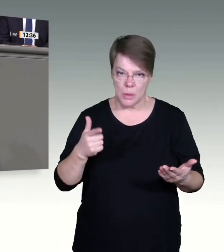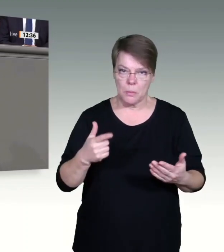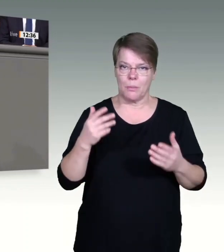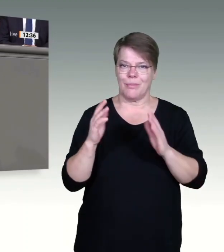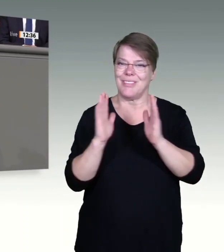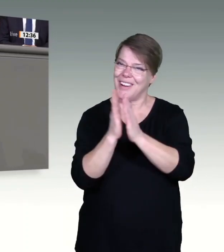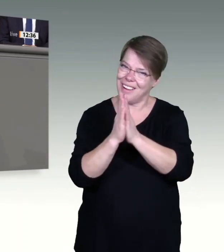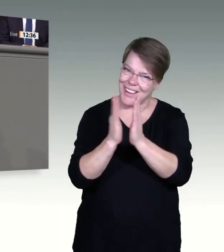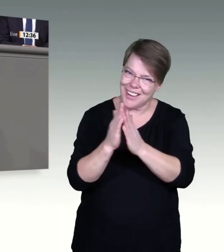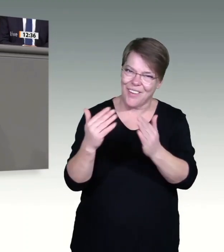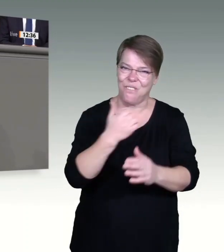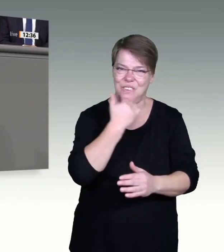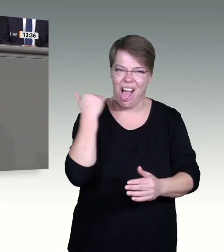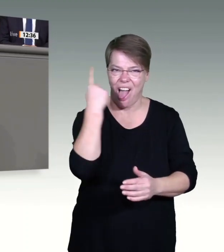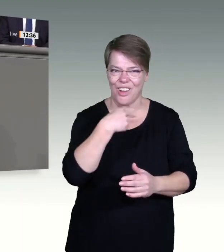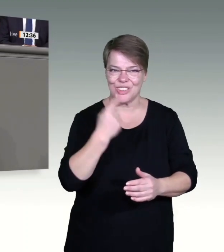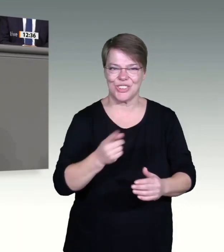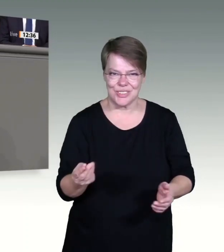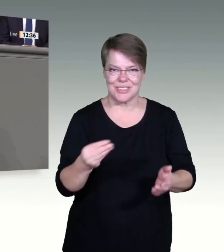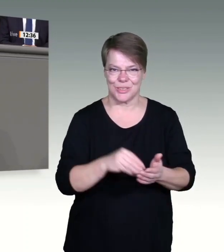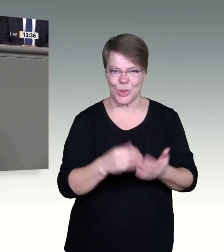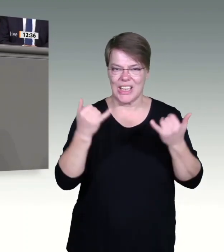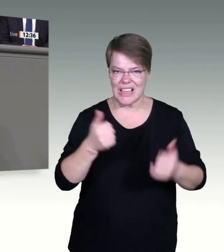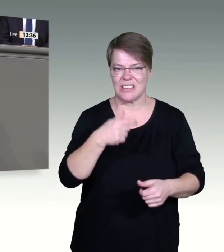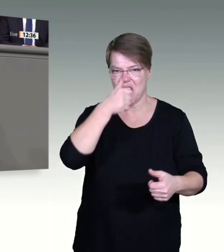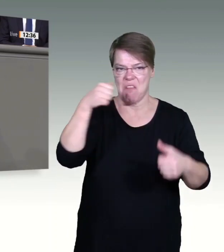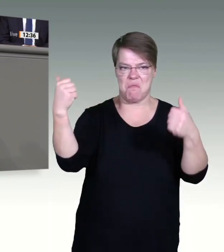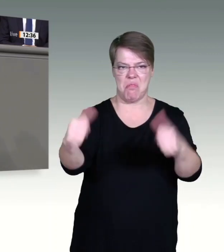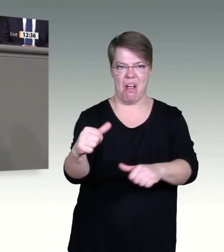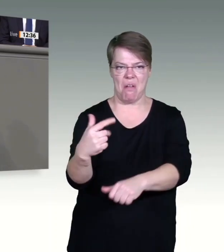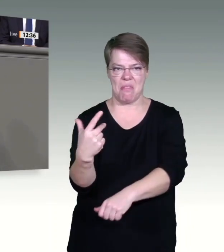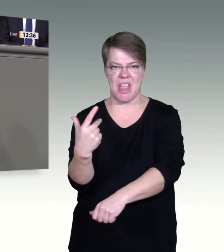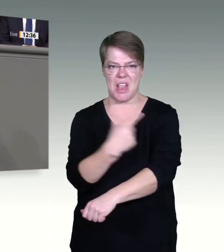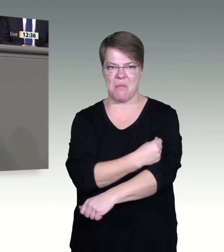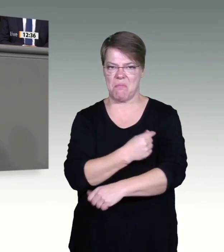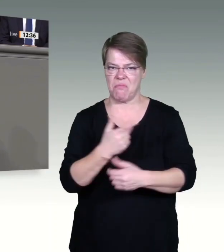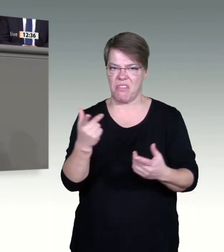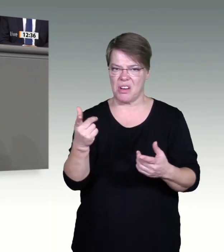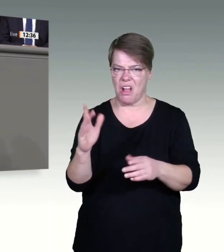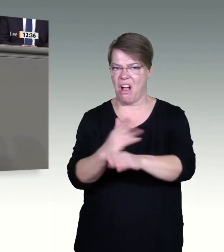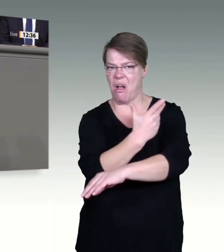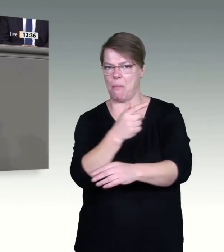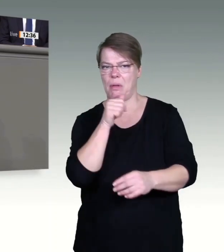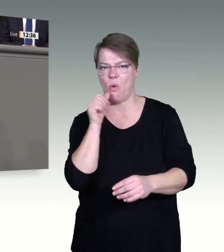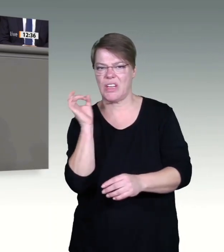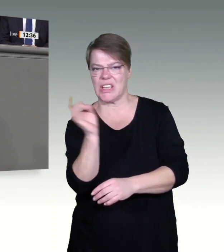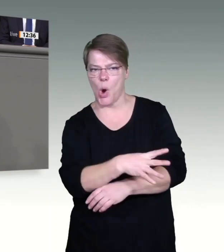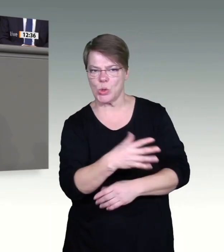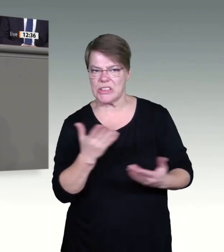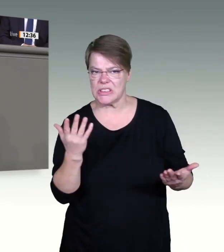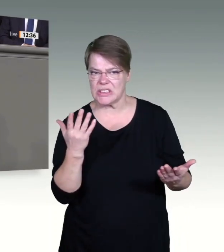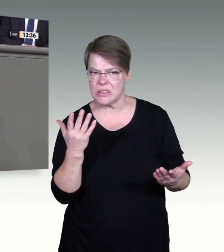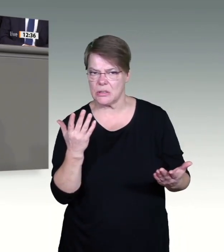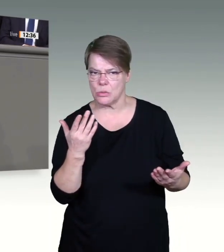schlechte Bezahlung und Arbeitsbedingungen. Das wissen Sie seit Jahren. Die Krankenhäuser sind nicht wegen der Ungeimpften voll,